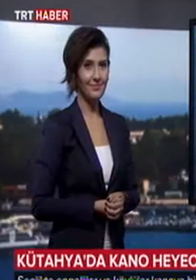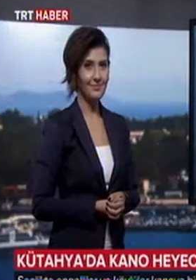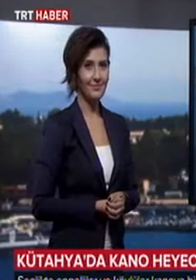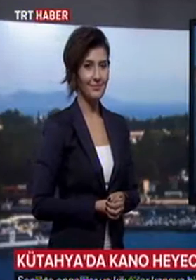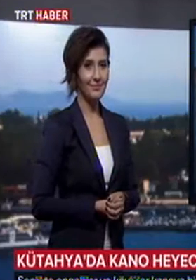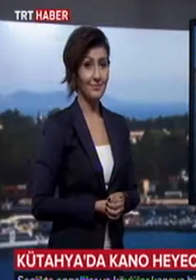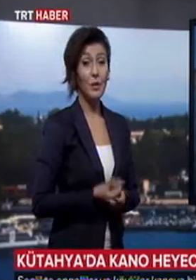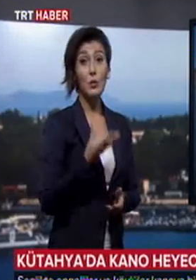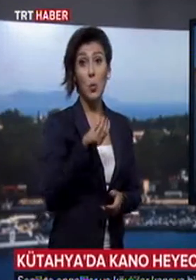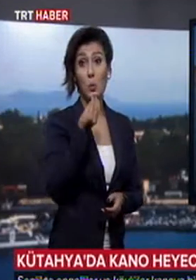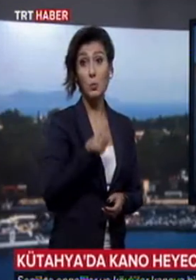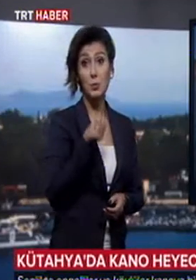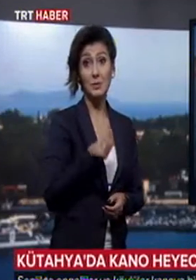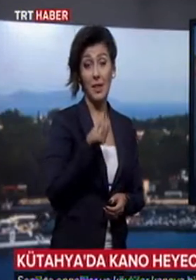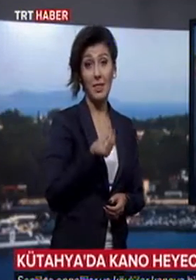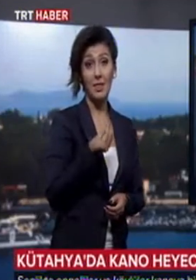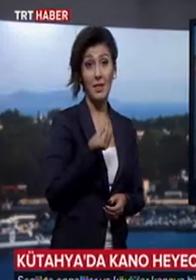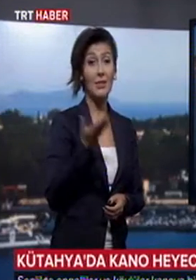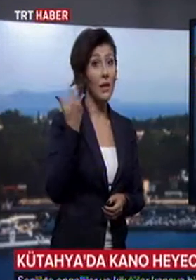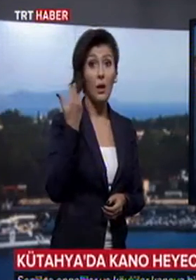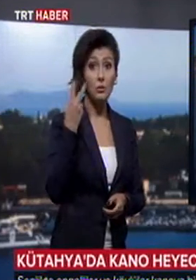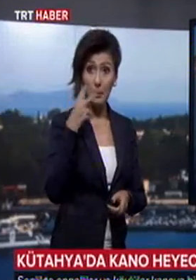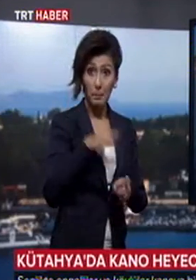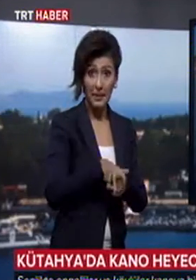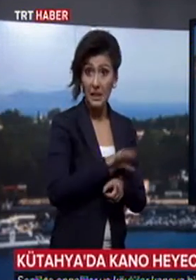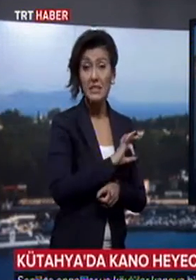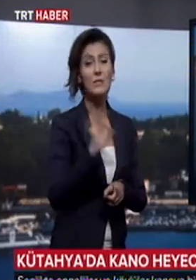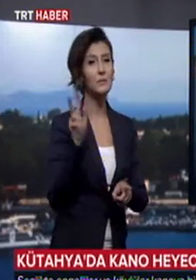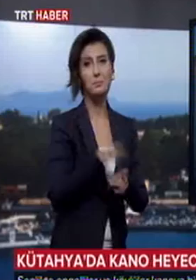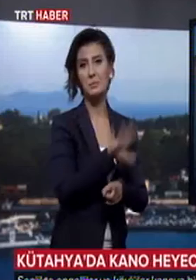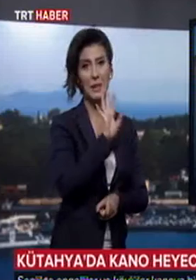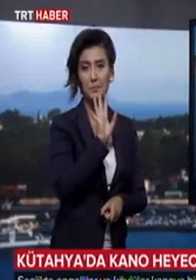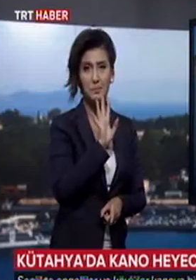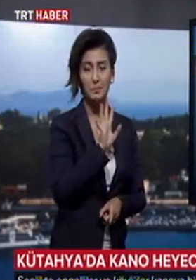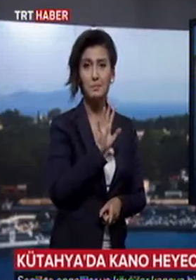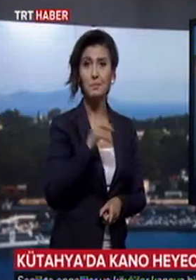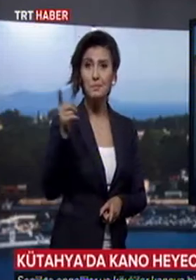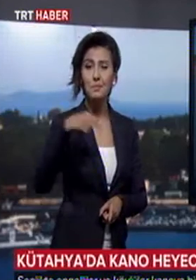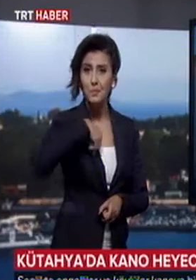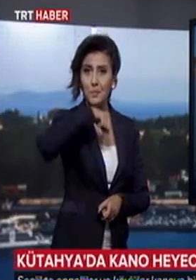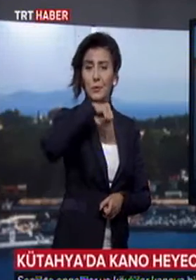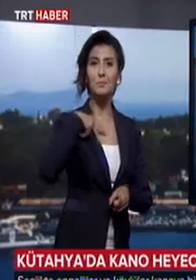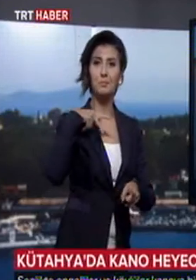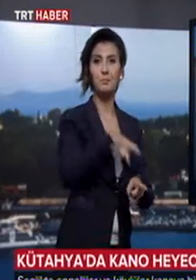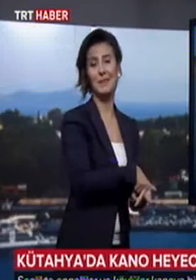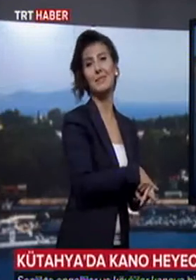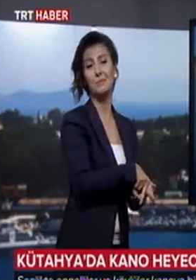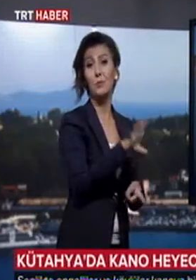Güzel, çok güzel oğlum. Daha önce hiç bindin mi kanoya? Hiç binmedim. Sayenizde bindim. Çok güzel. Nasıl buldun?